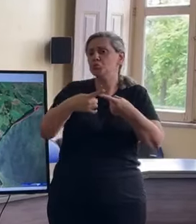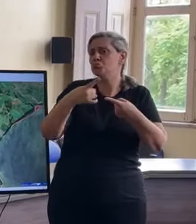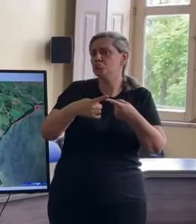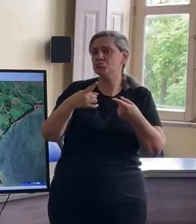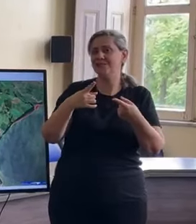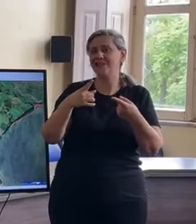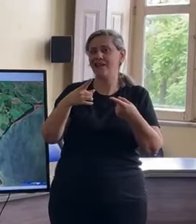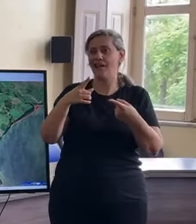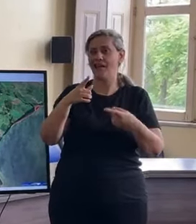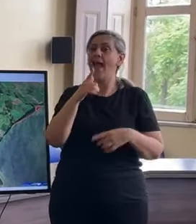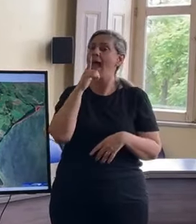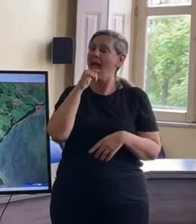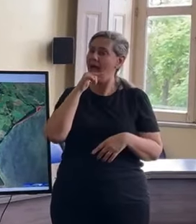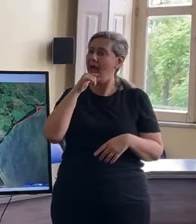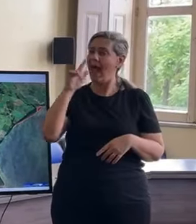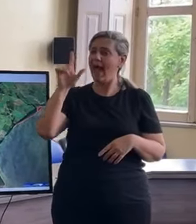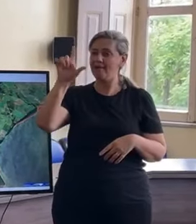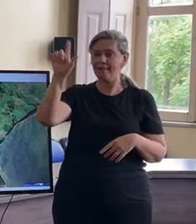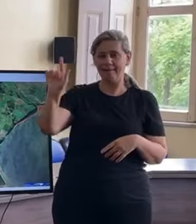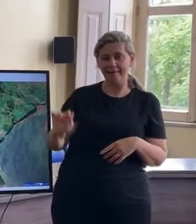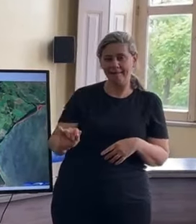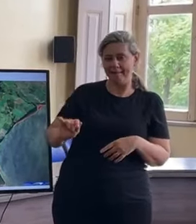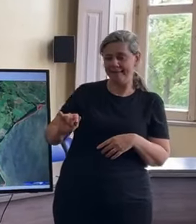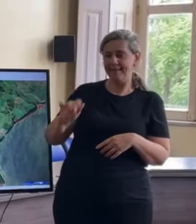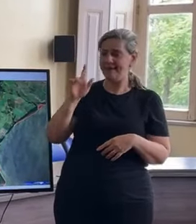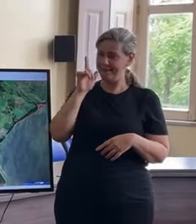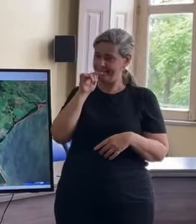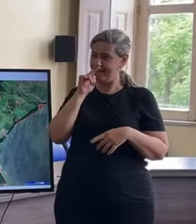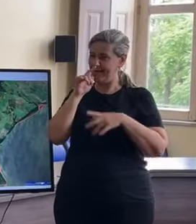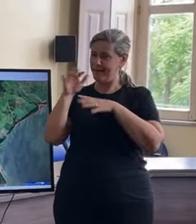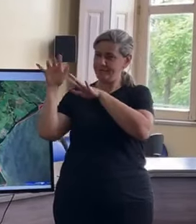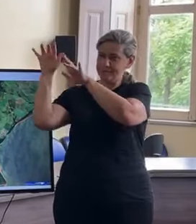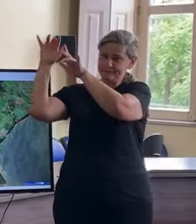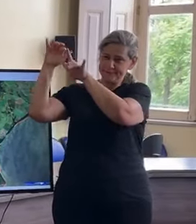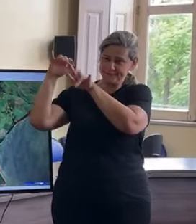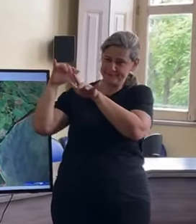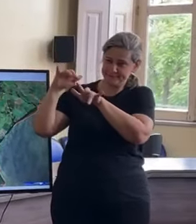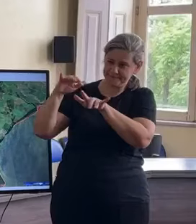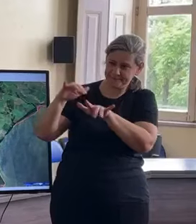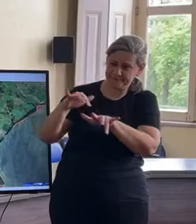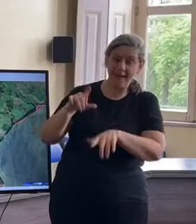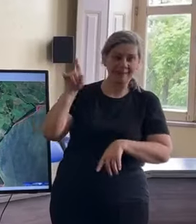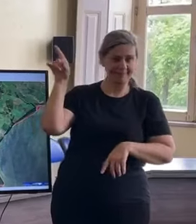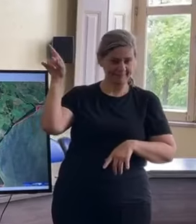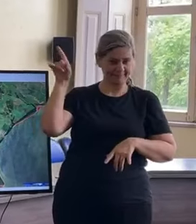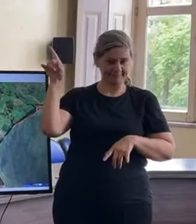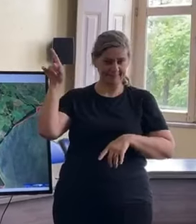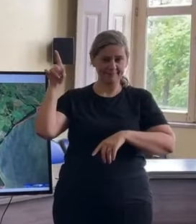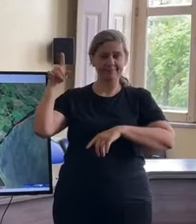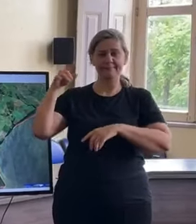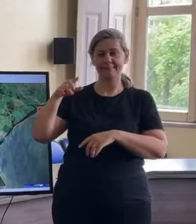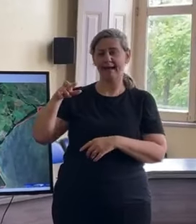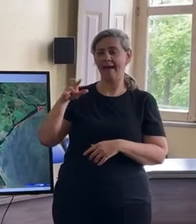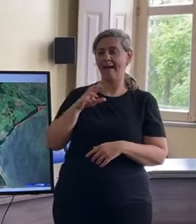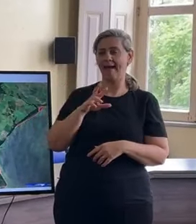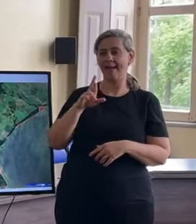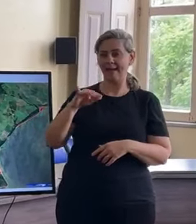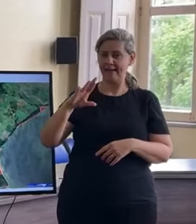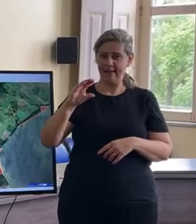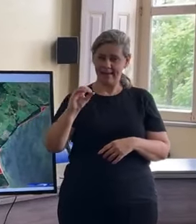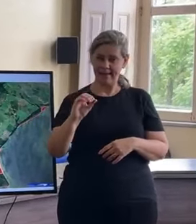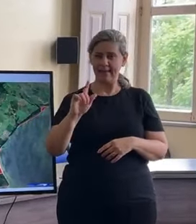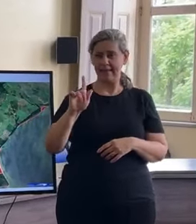da elevação das águas da Lagoa, que se verifica, porque está recebendo contribuição lá do Guaíba, de toda essa chuva que o Estado